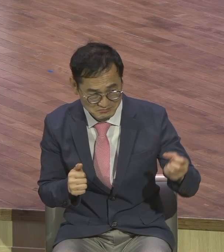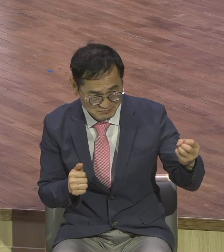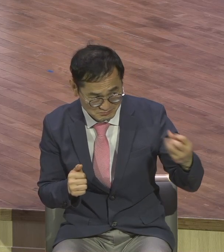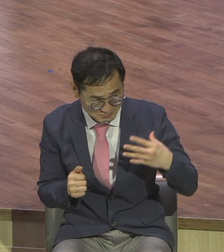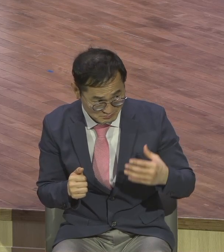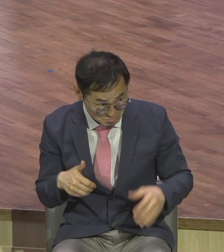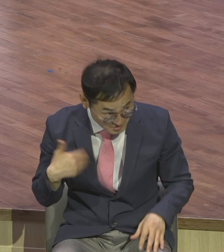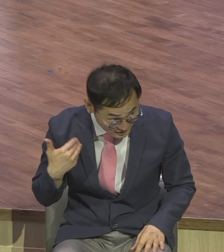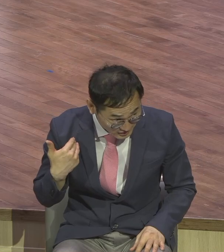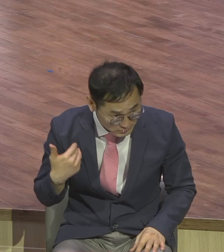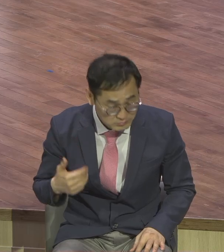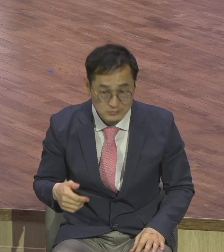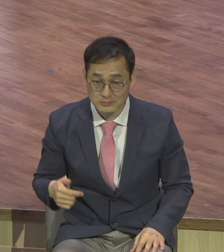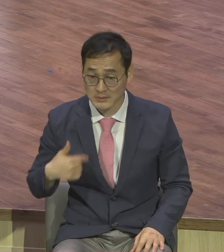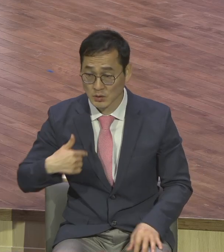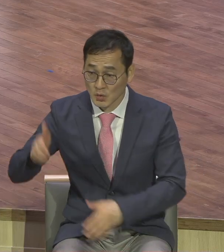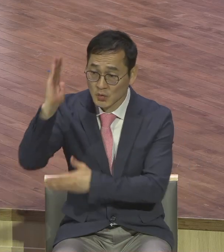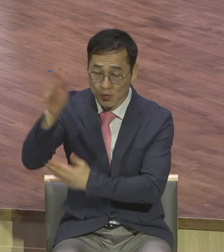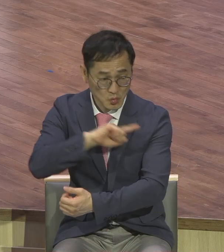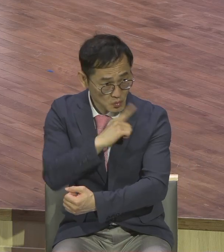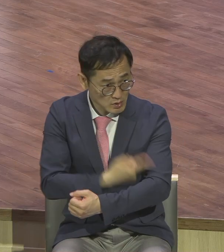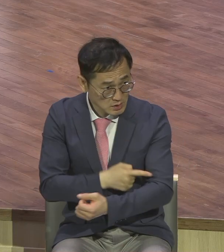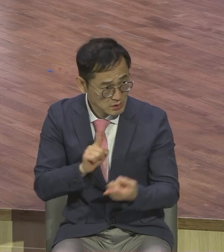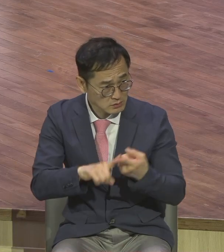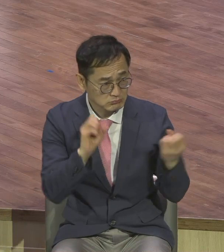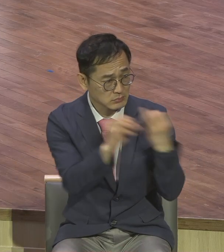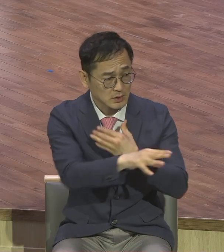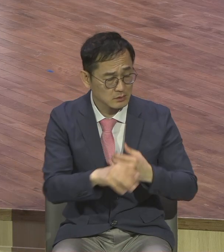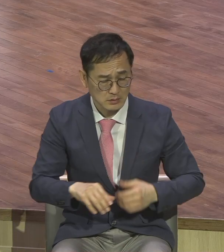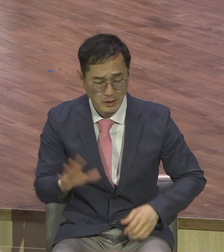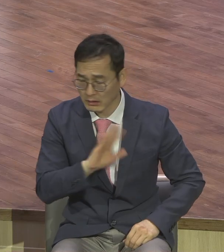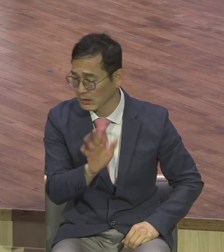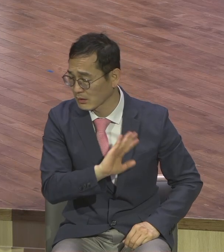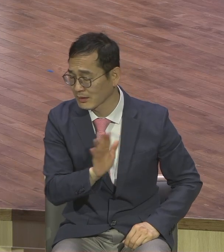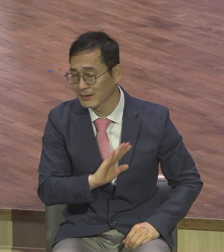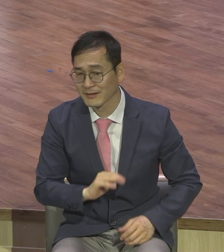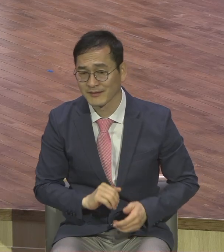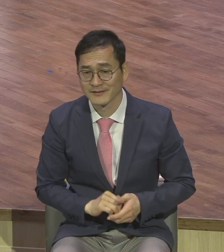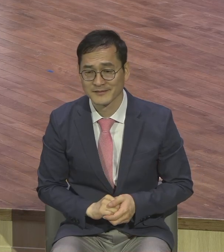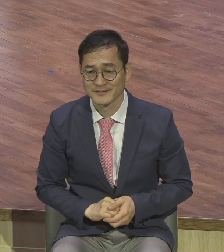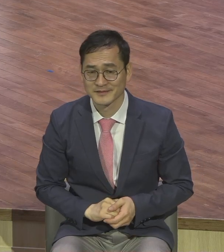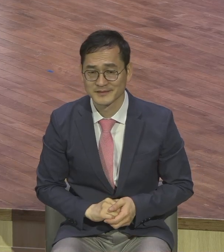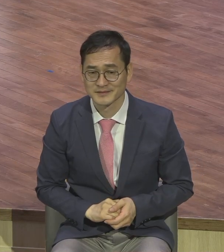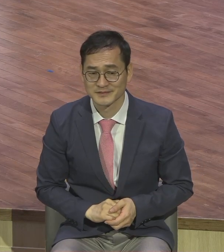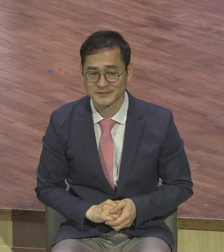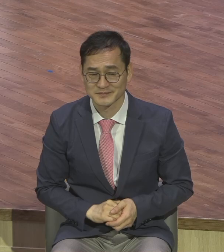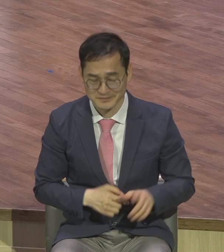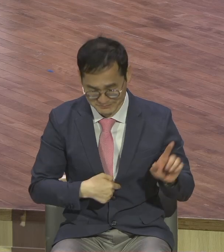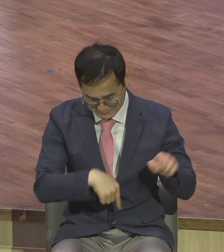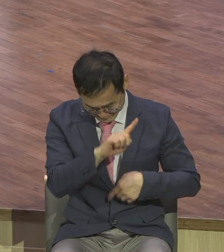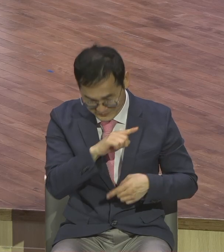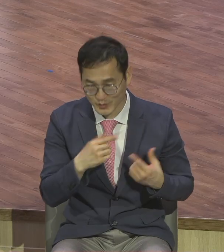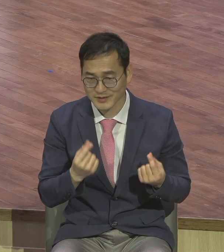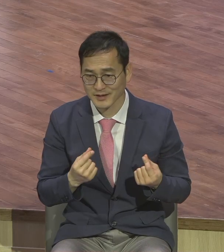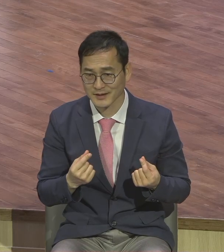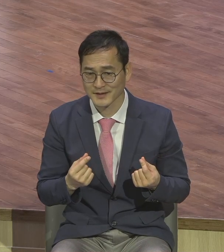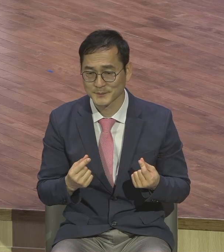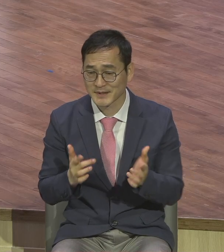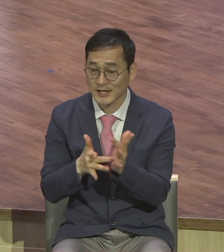권위로 이런 일을 하는지 내게 이러지 아니할 것이다. 그래서 사실 예수님께서 하늘로부터 온 권위를 가지고